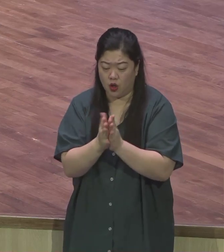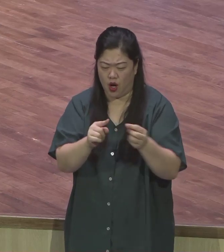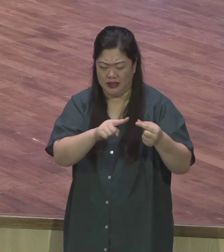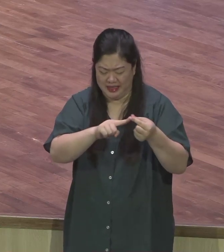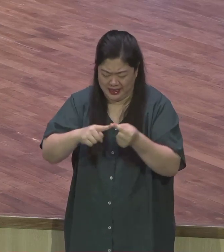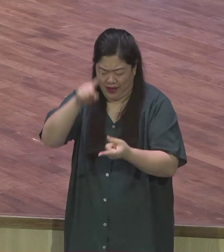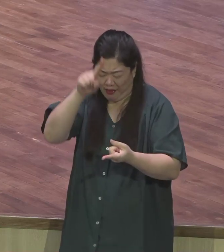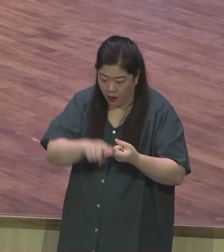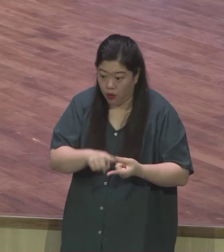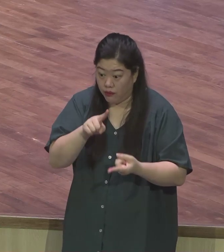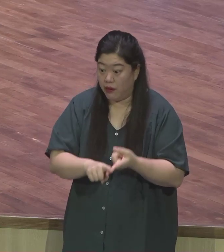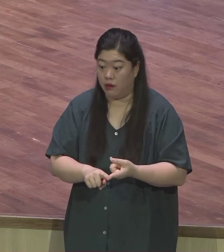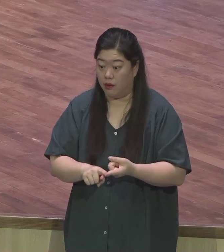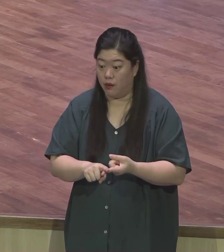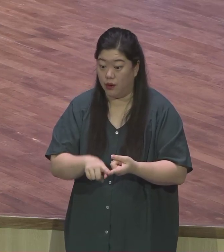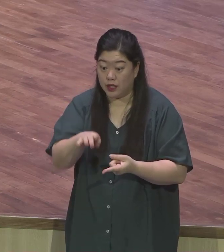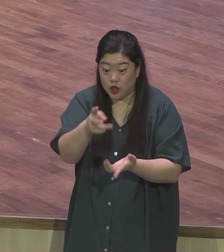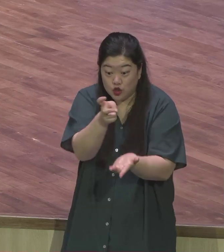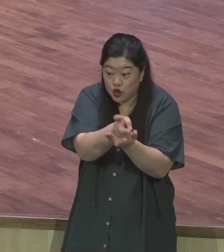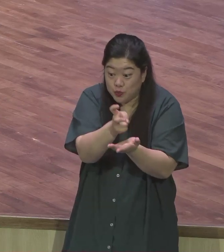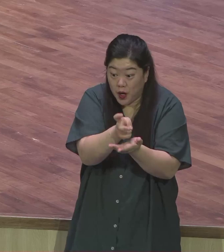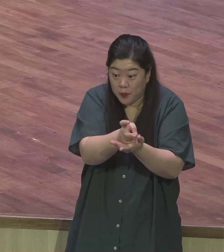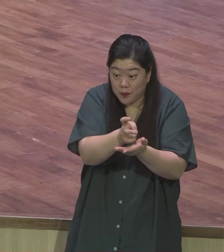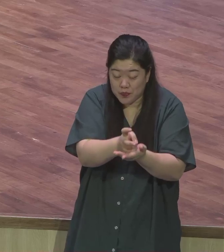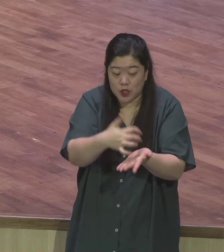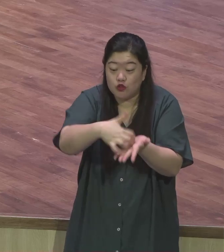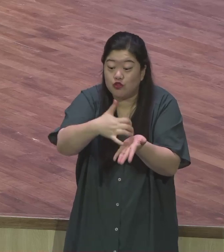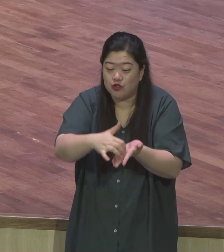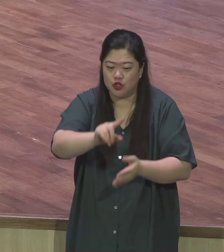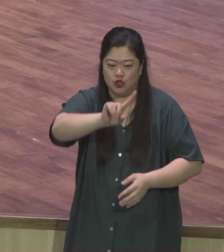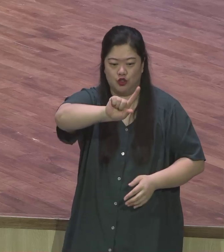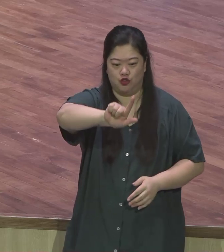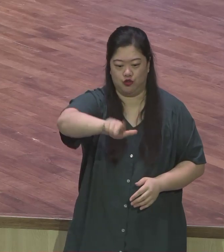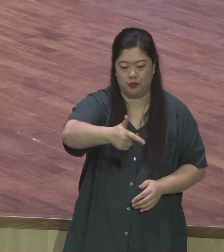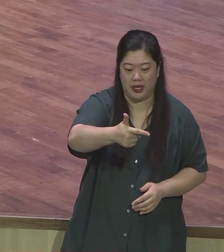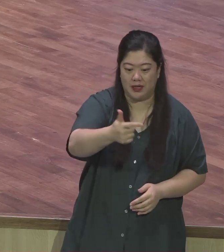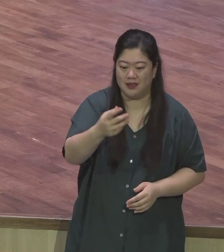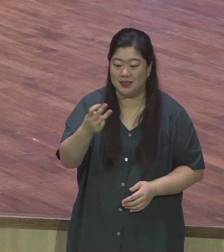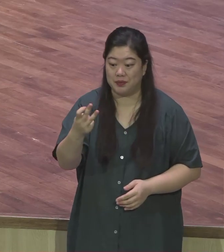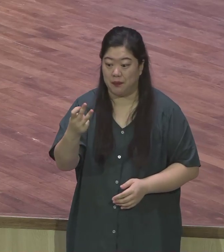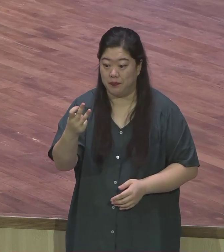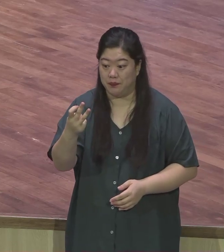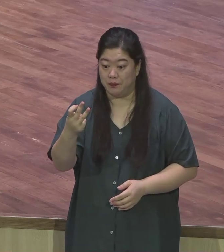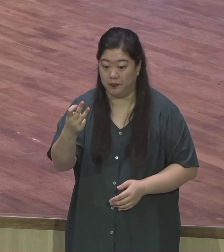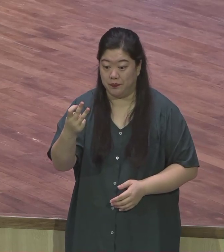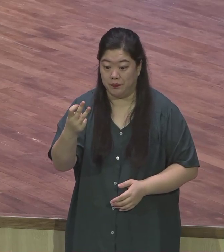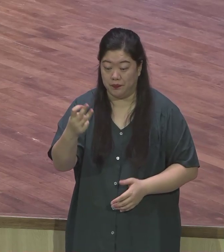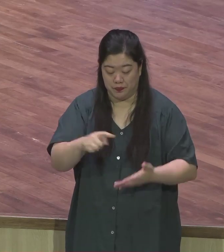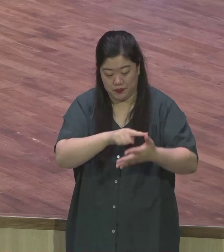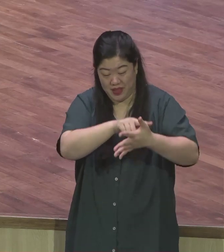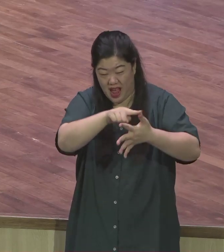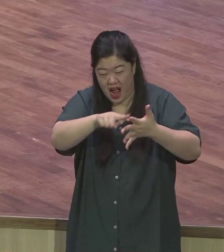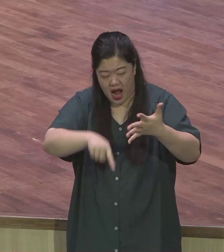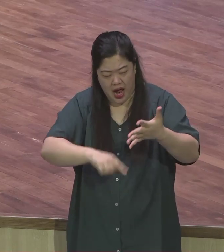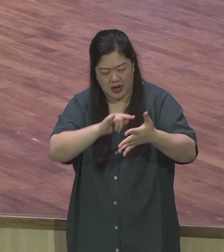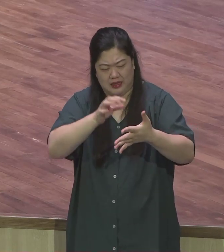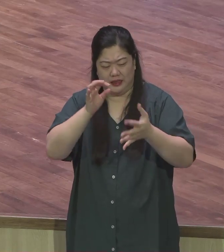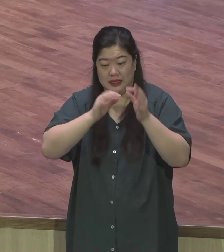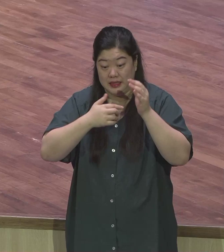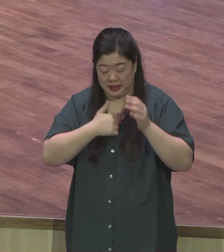율법을 613개의 세부사항으로 쪼개서 철저하게 지켰고 스스로를 흠없는 자다라고 이코를